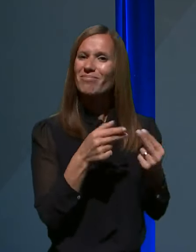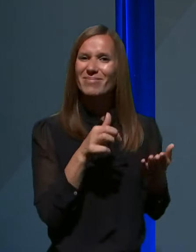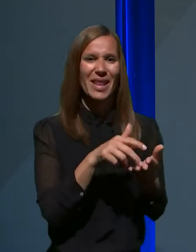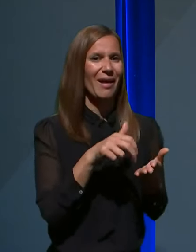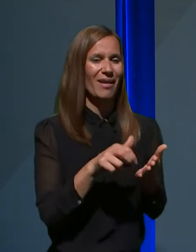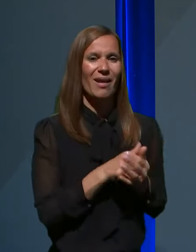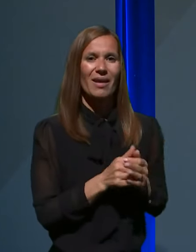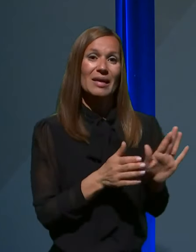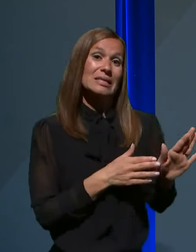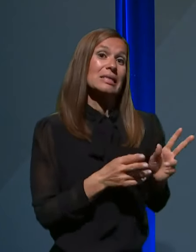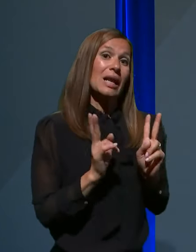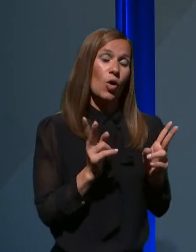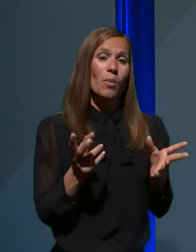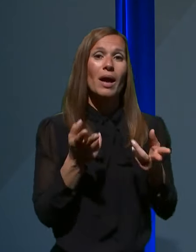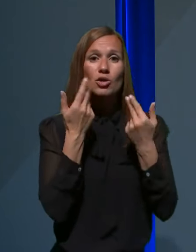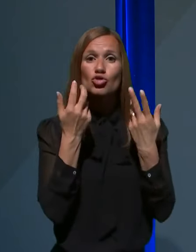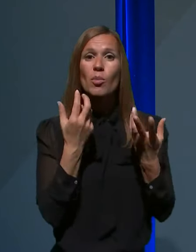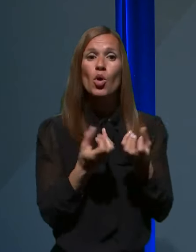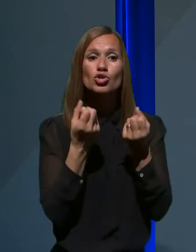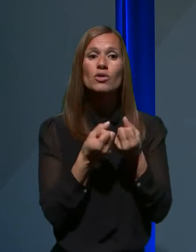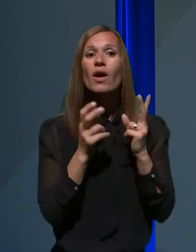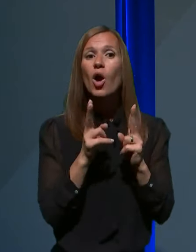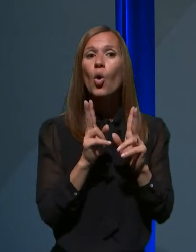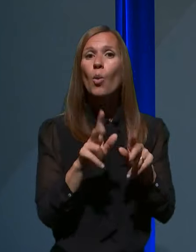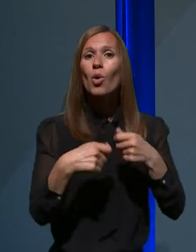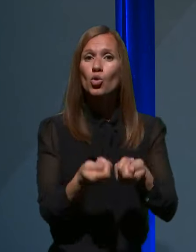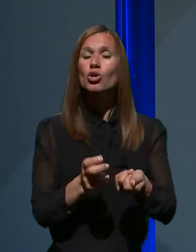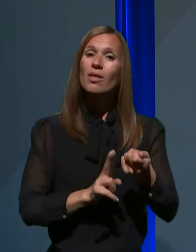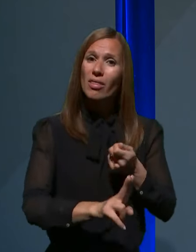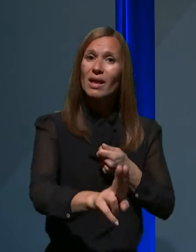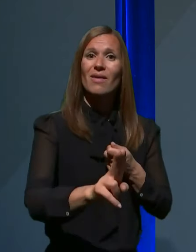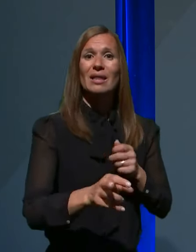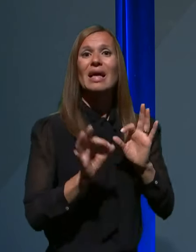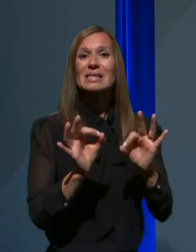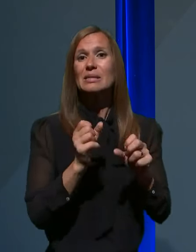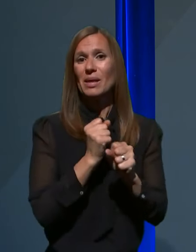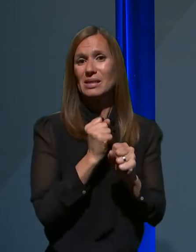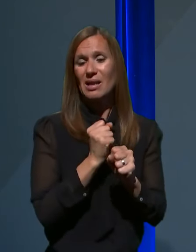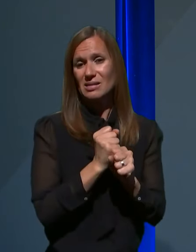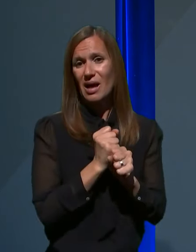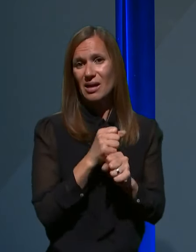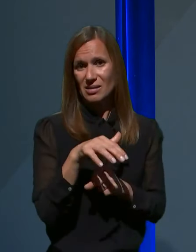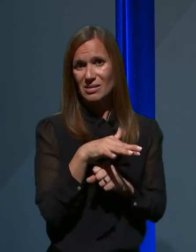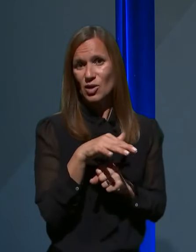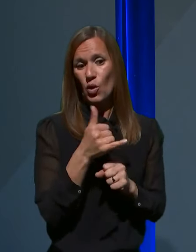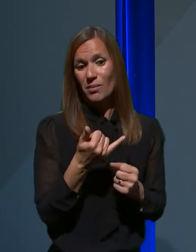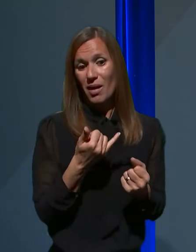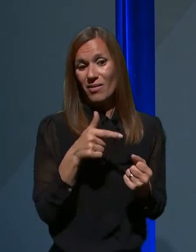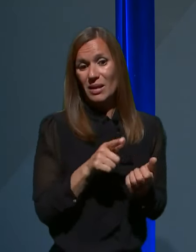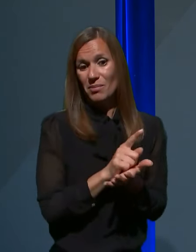iščemo svede rešitve, kako jim omogočiti nadaljevanje specializacije, ki je bila v tem trenutku pač prekinjena,